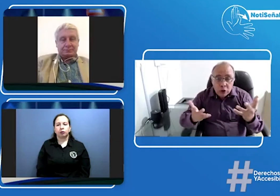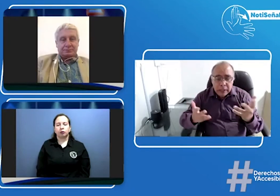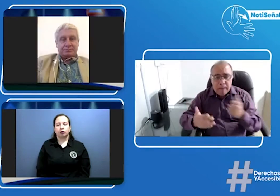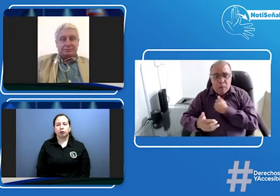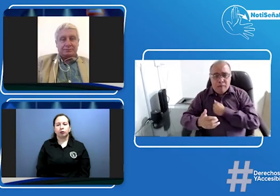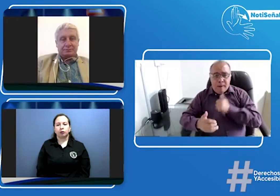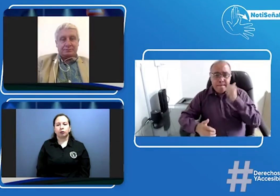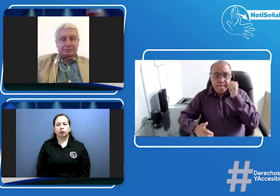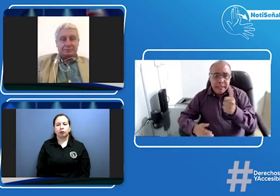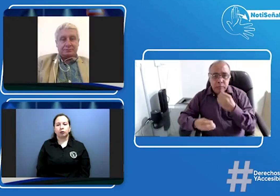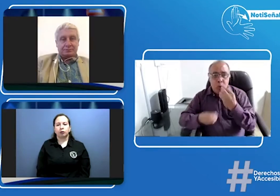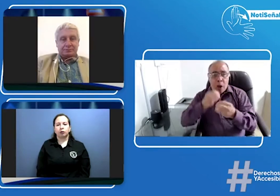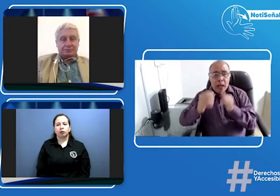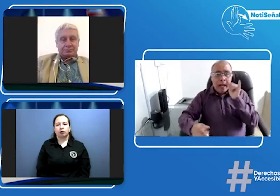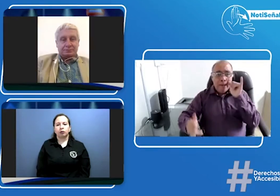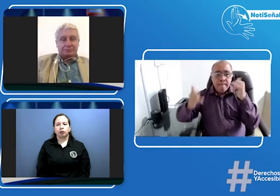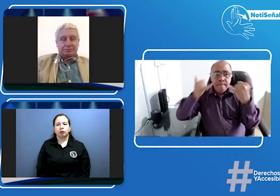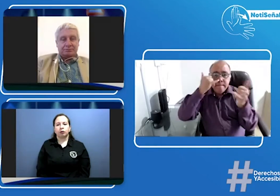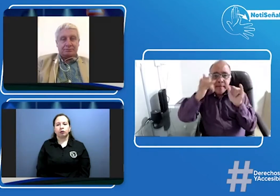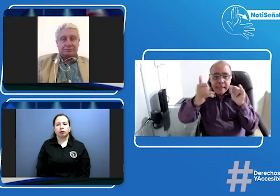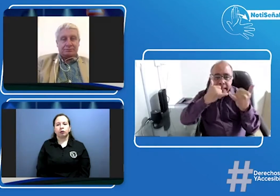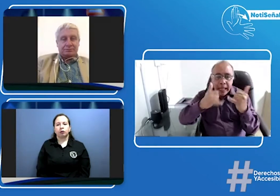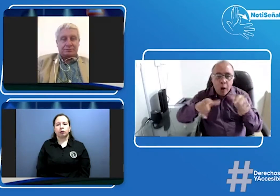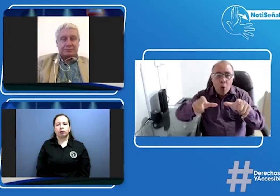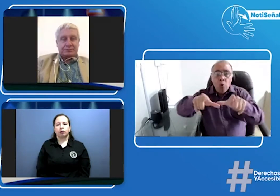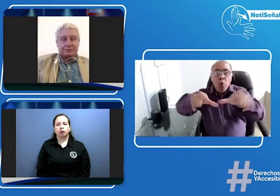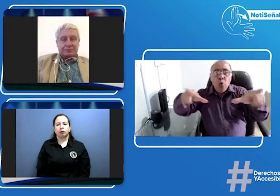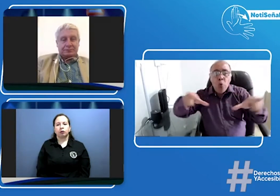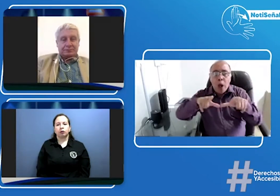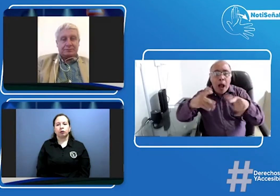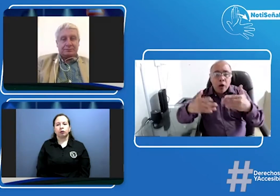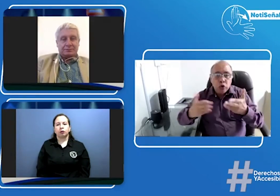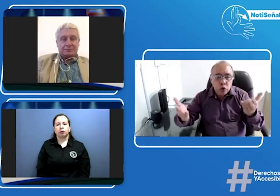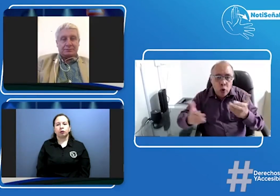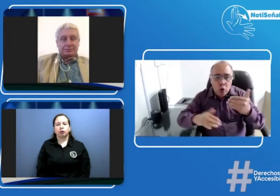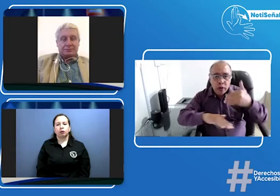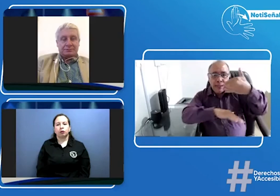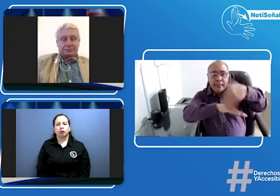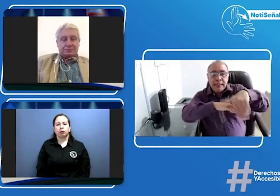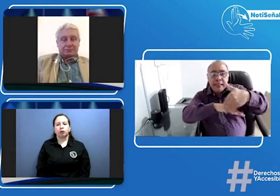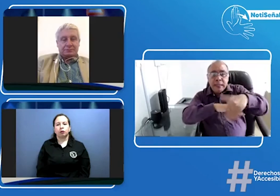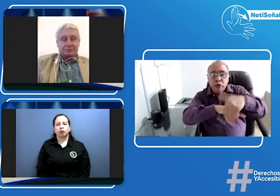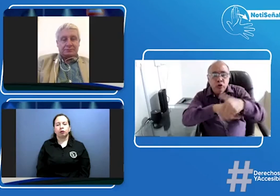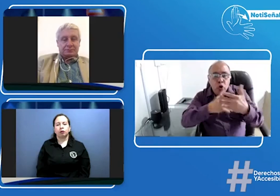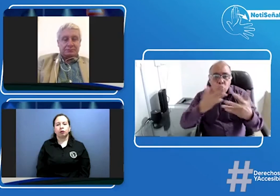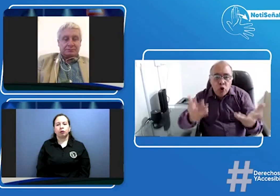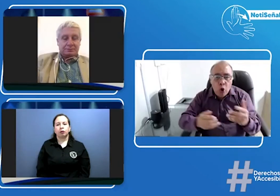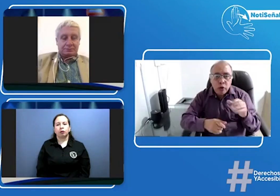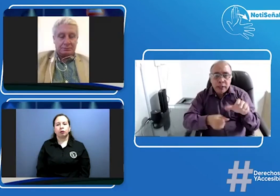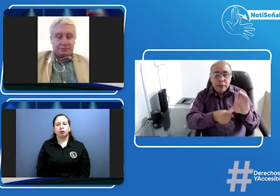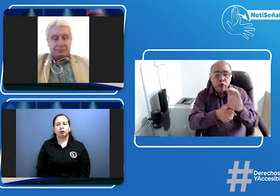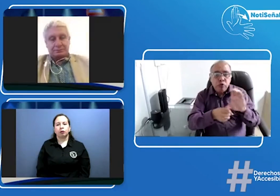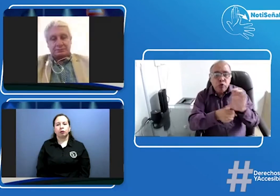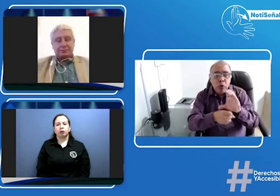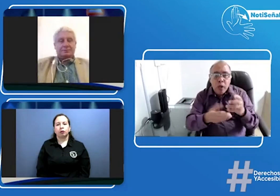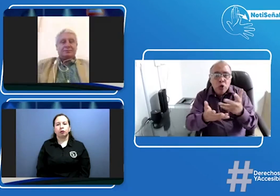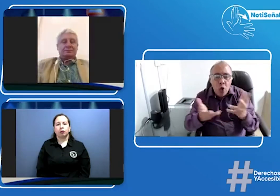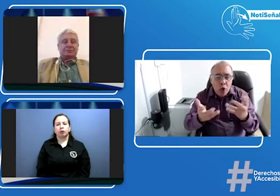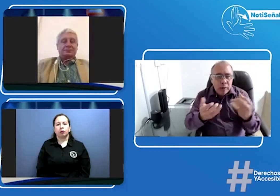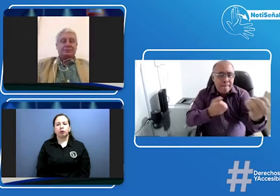están viendo que nos comenten todas esas situaciones que las documenten las graben digan dónde